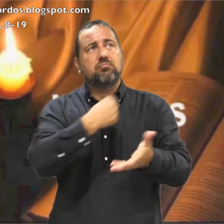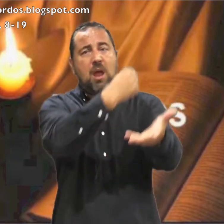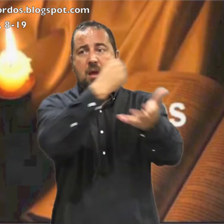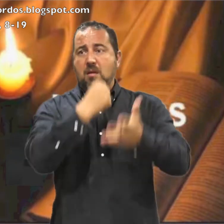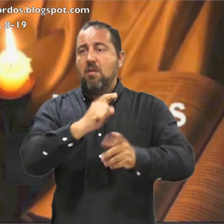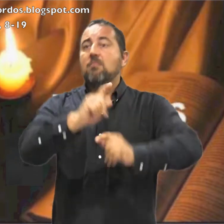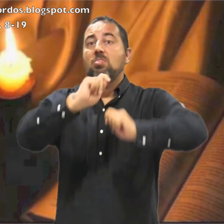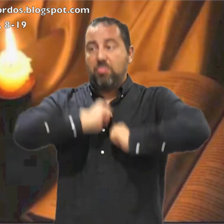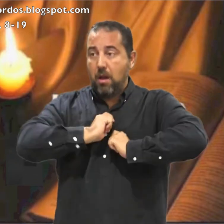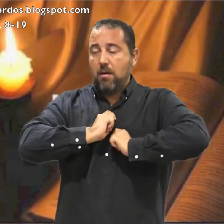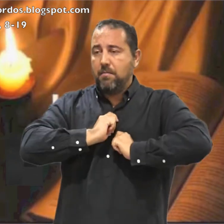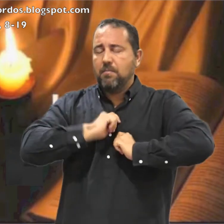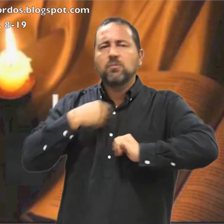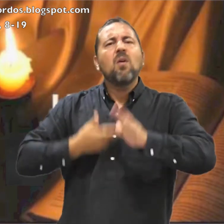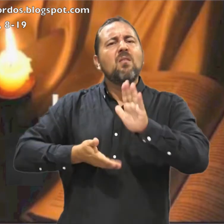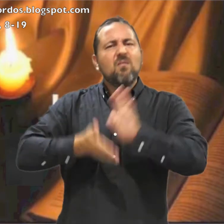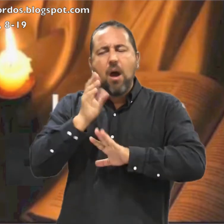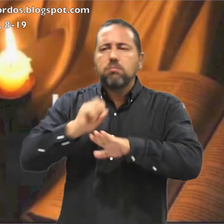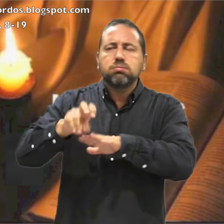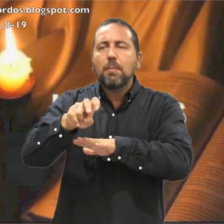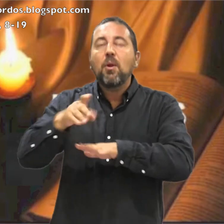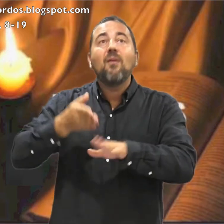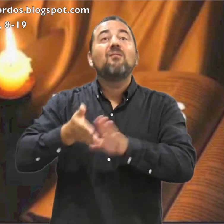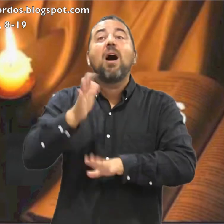heredad Salió sin saber A donde iba